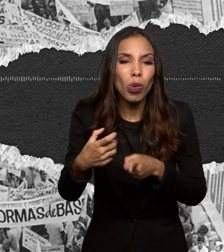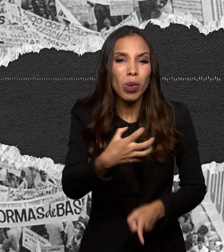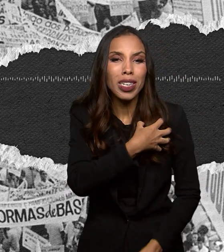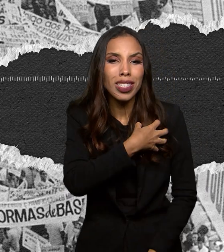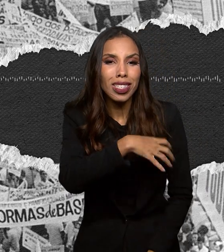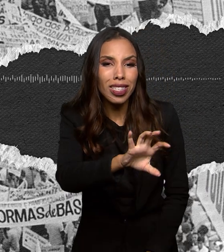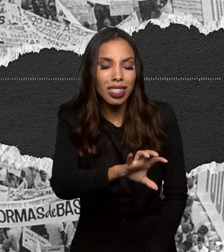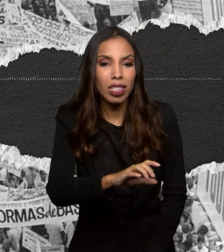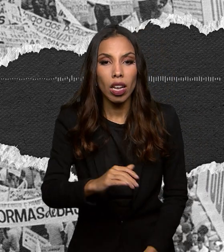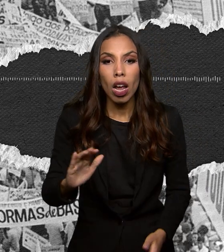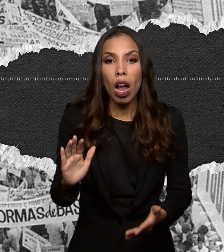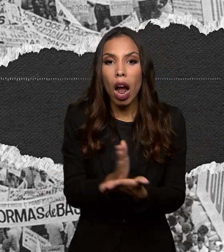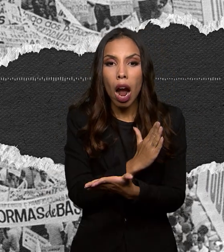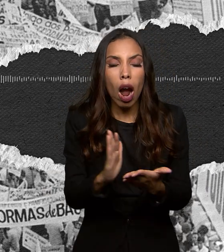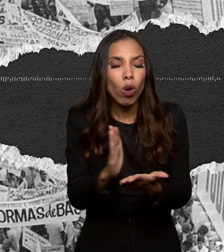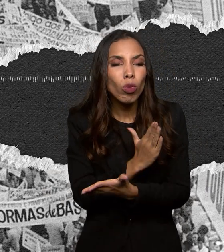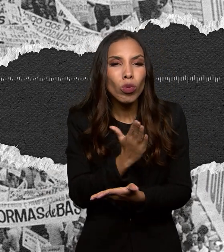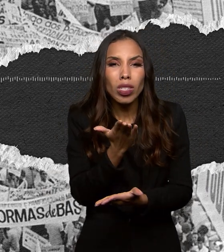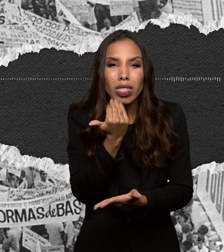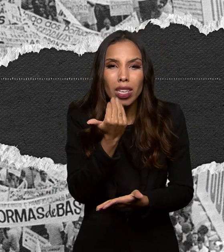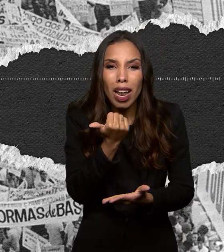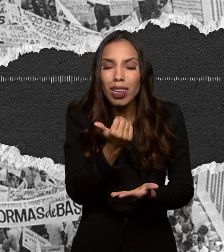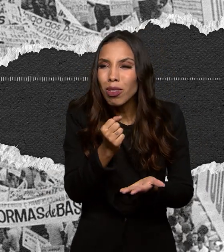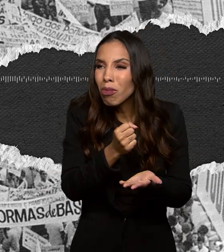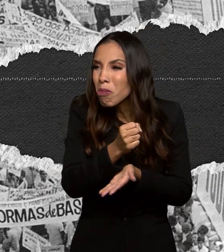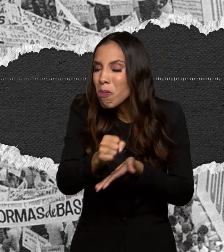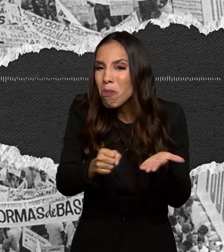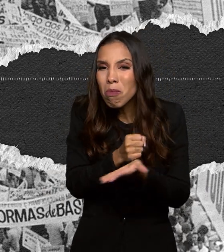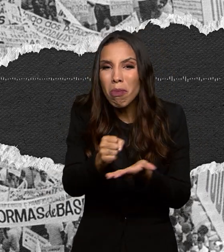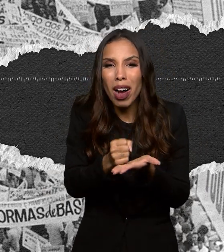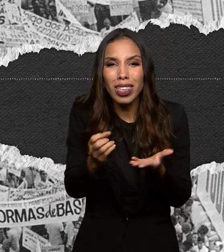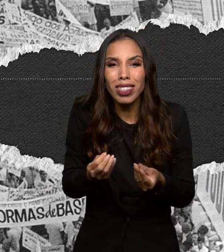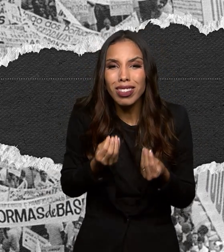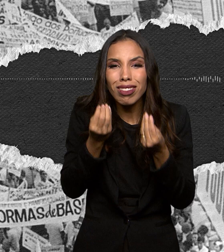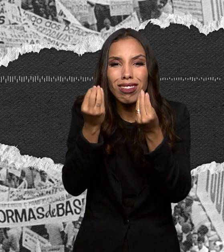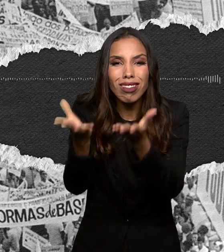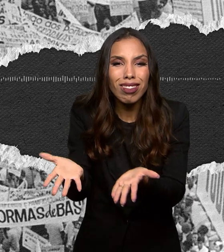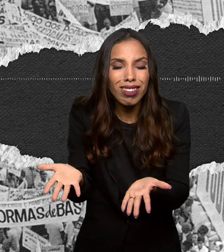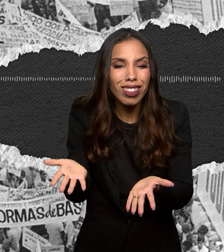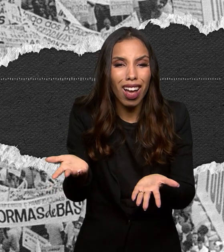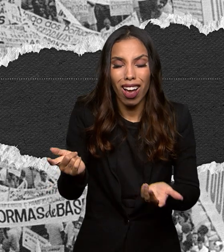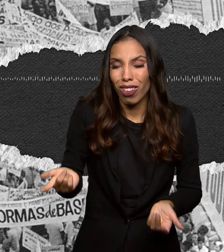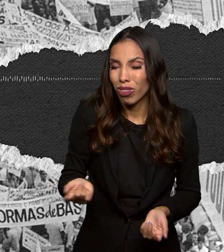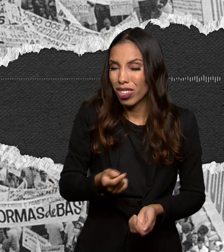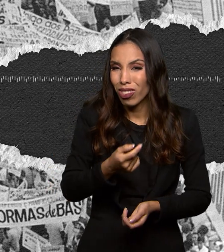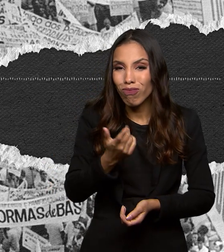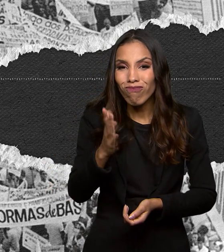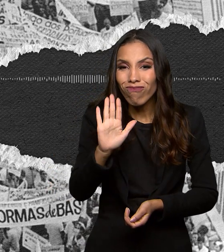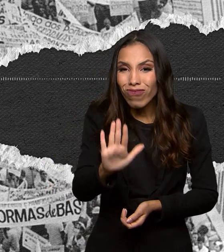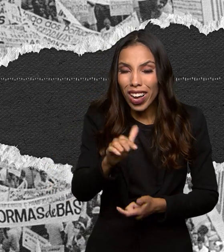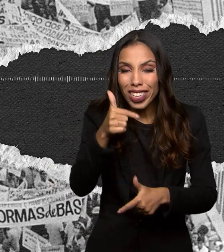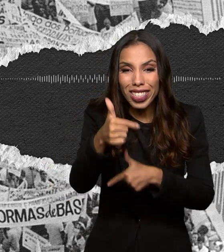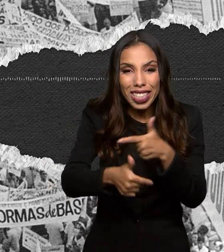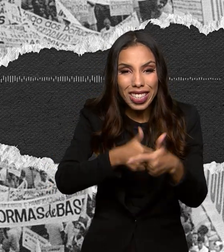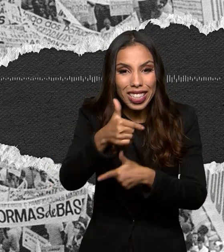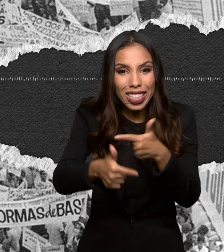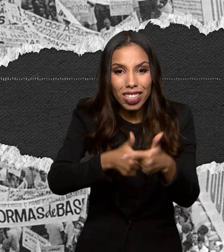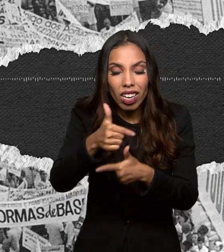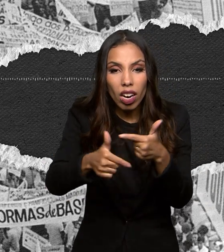alguns alimentos básicos ali na população de baixa renda foi um trabalho intenso feito nas periferias urbanas